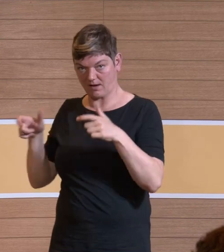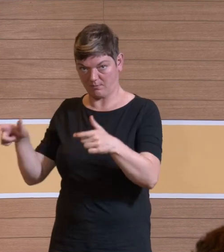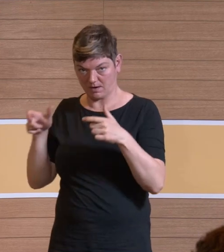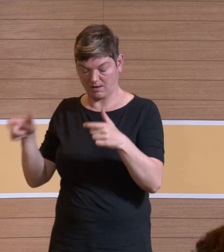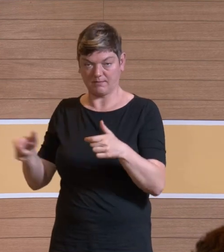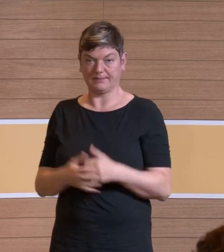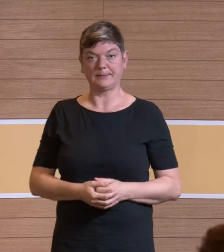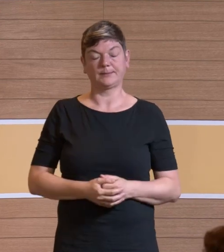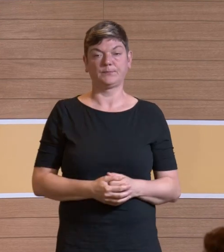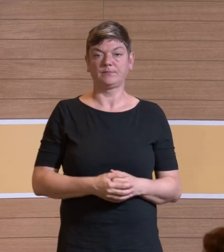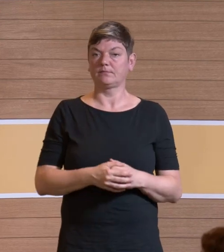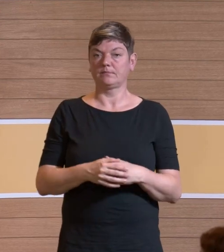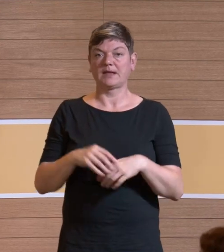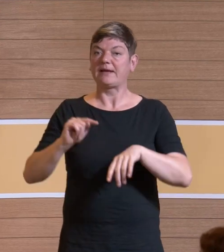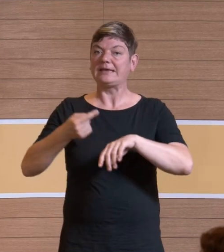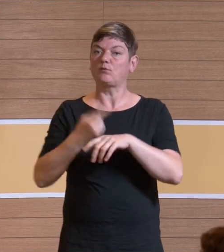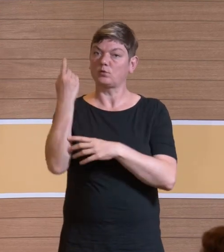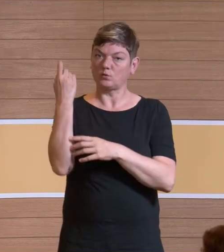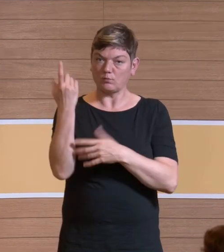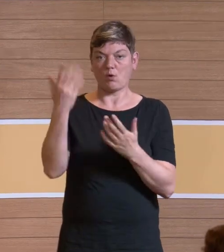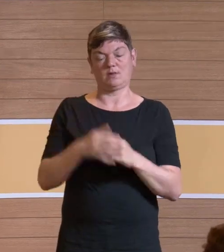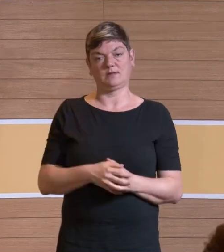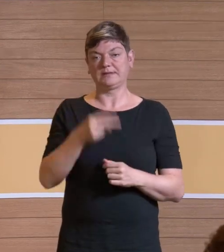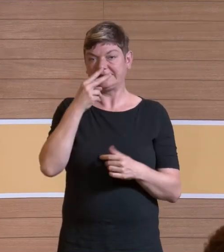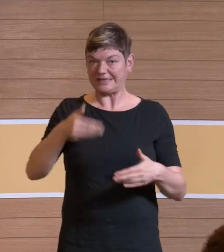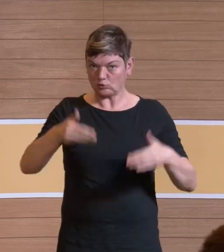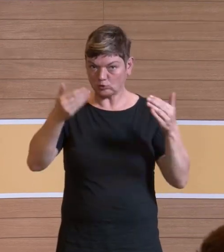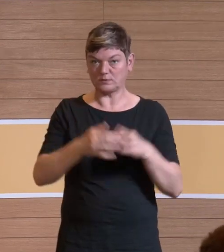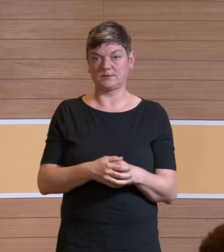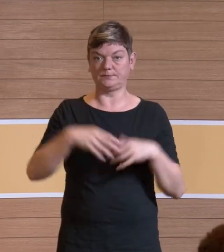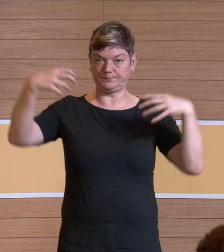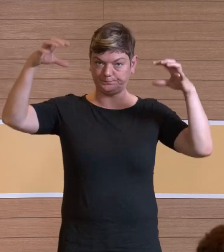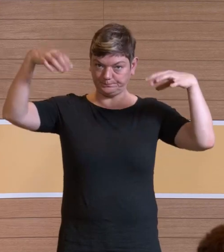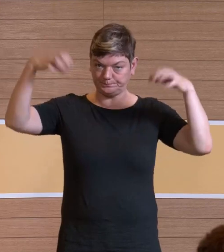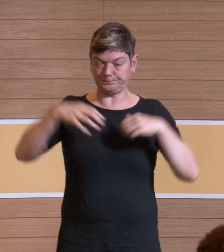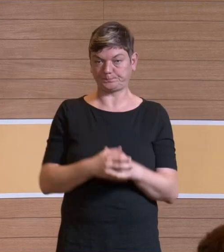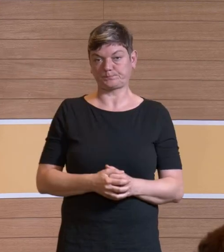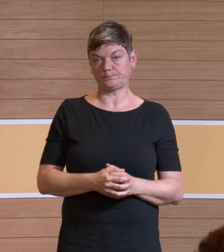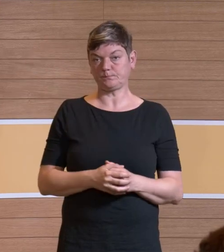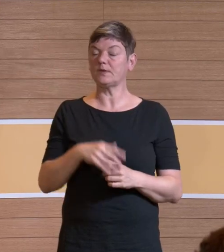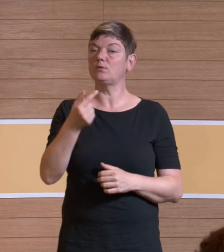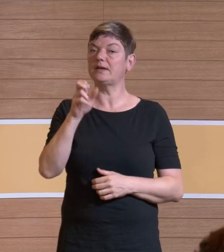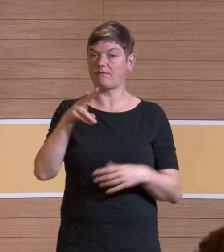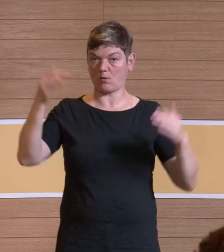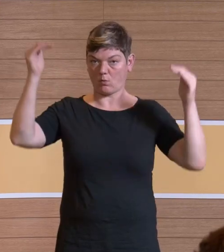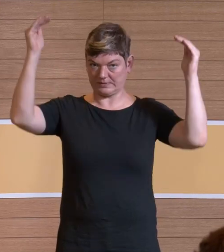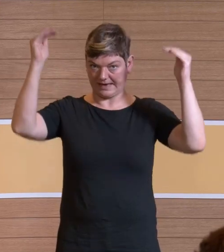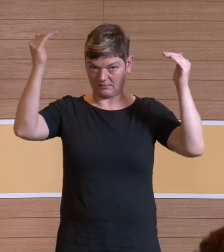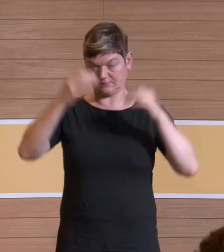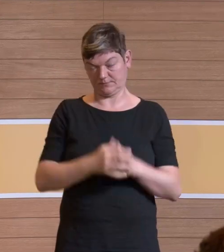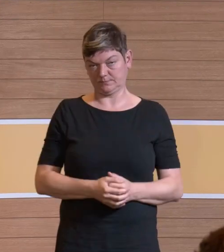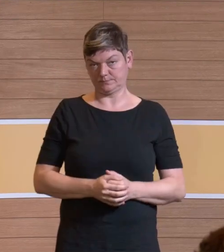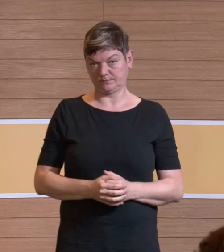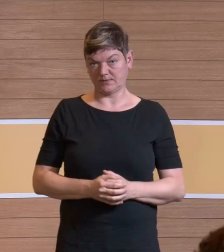irgendwelche Infusionsbeutel, da hängen, den Sichtschutz. Wir haben die Leuchten mit der Kardanik dran und wir haben eine THV-Decke. Ja, deshalb